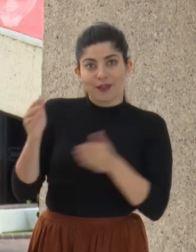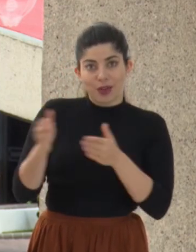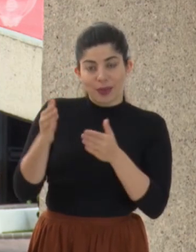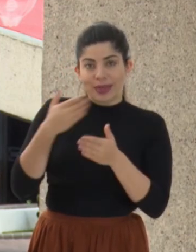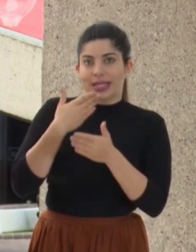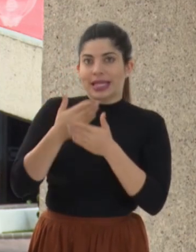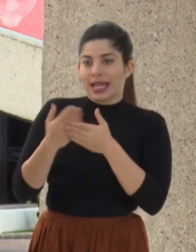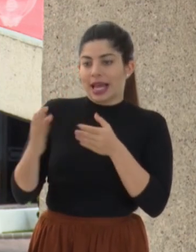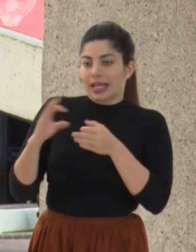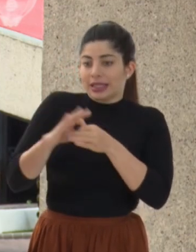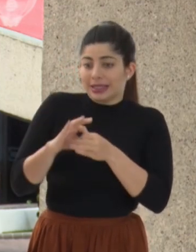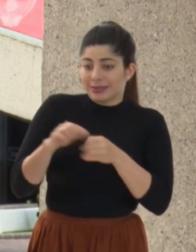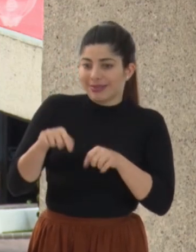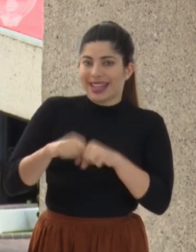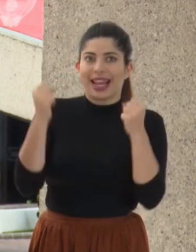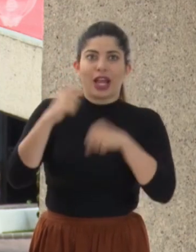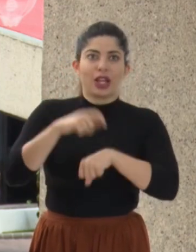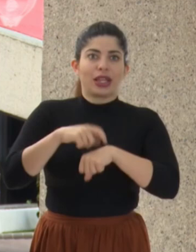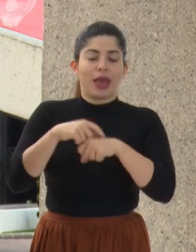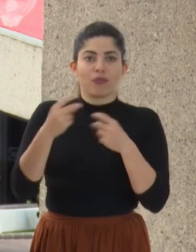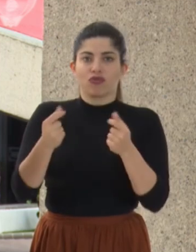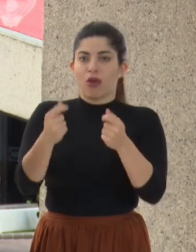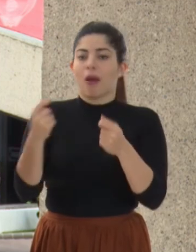en un tiempo récord